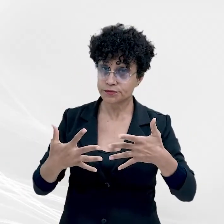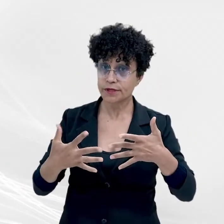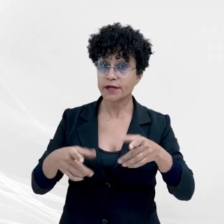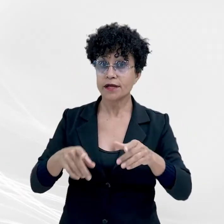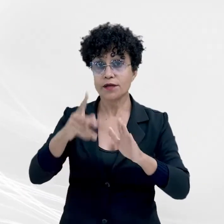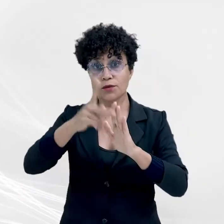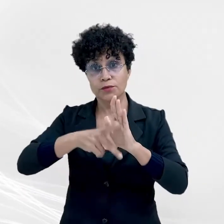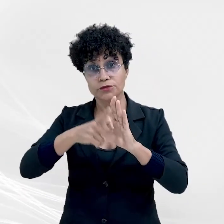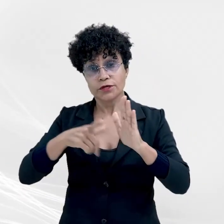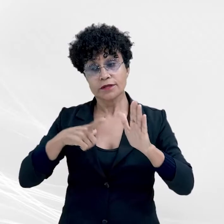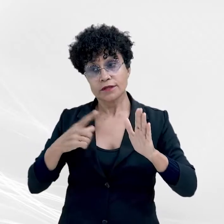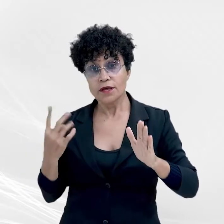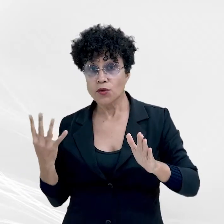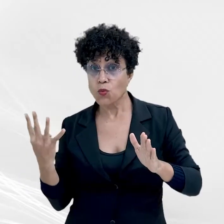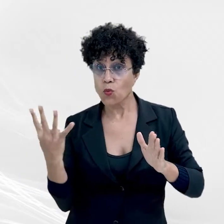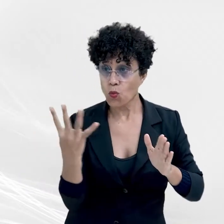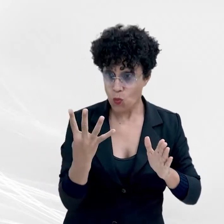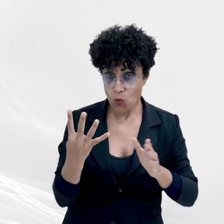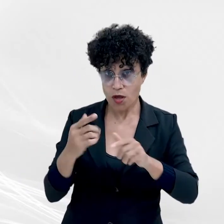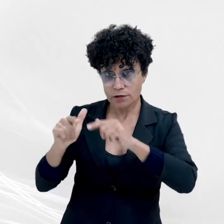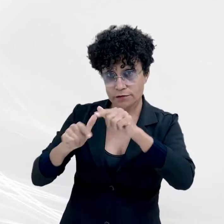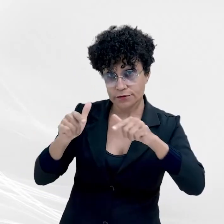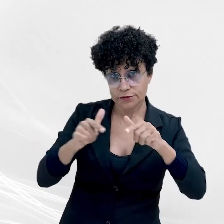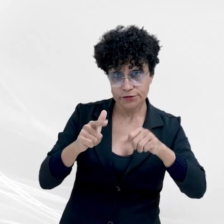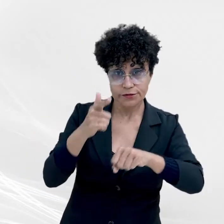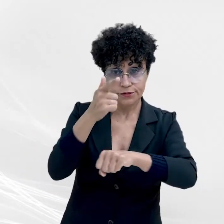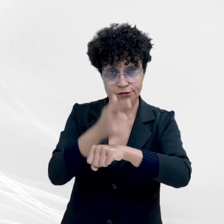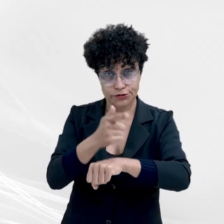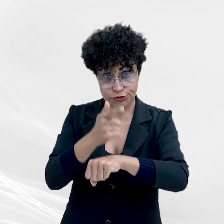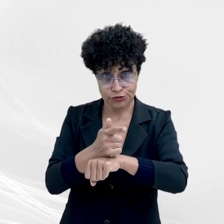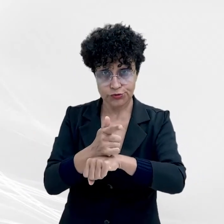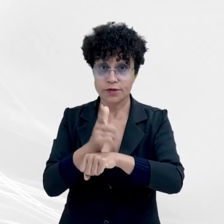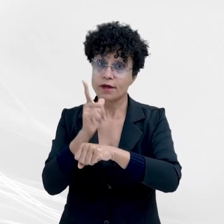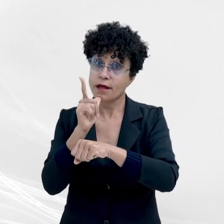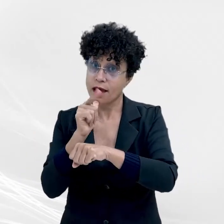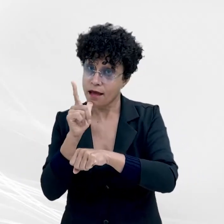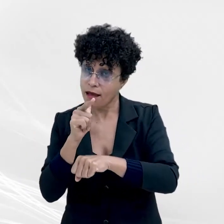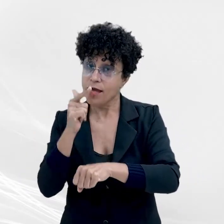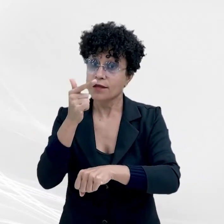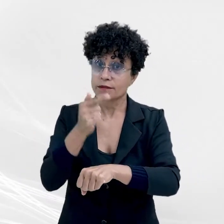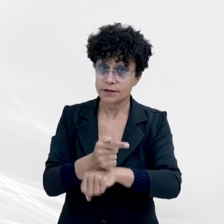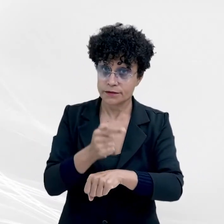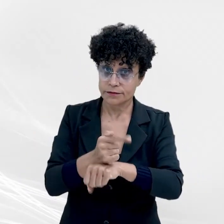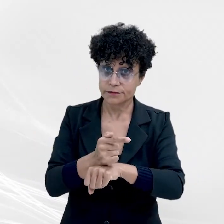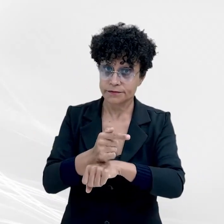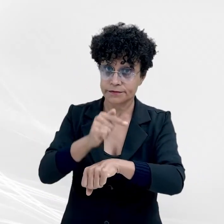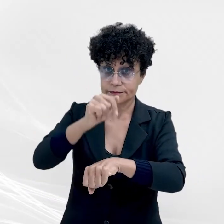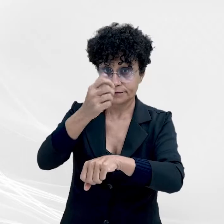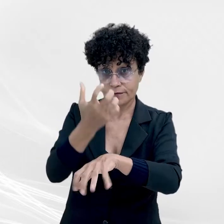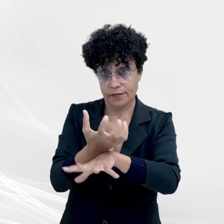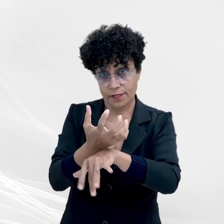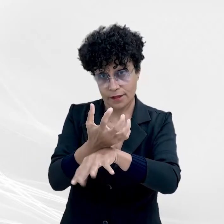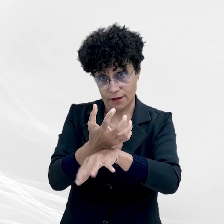quatro frentes de atuação. geologia, hidrogeologia, flora e fauna.